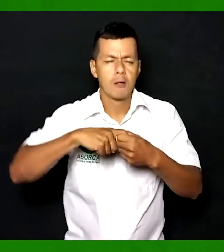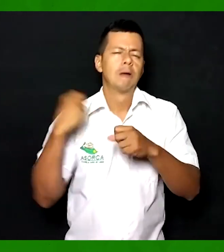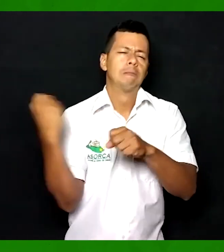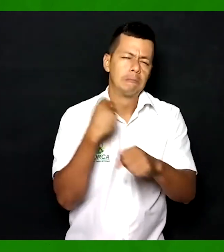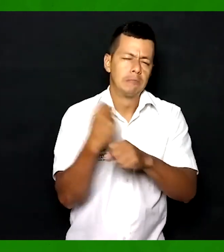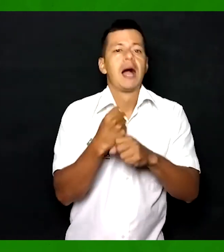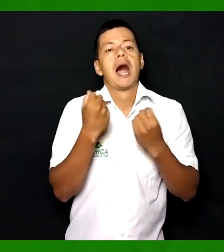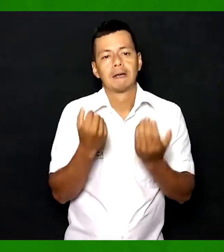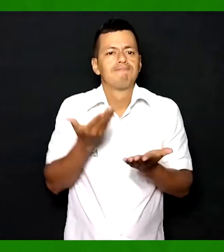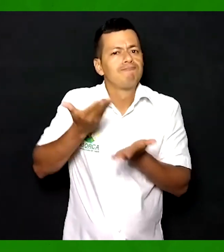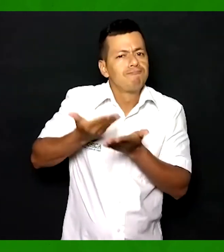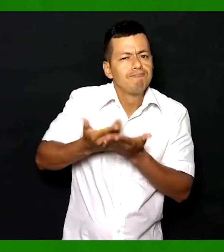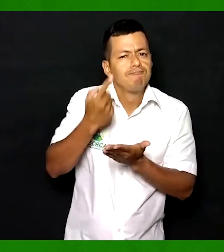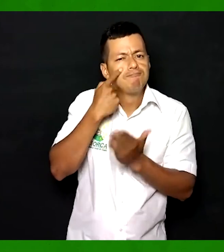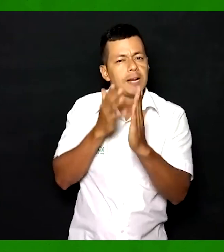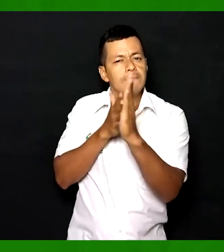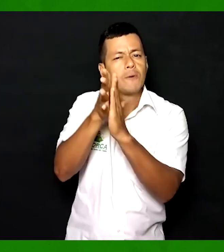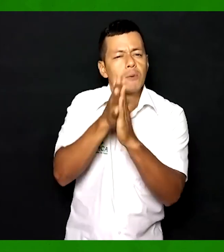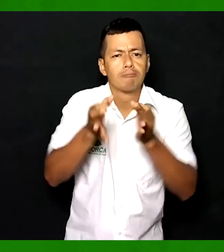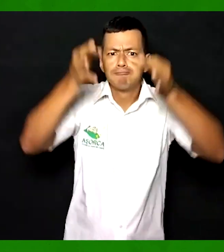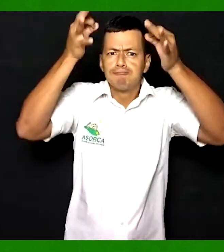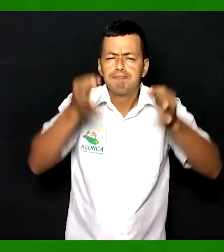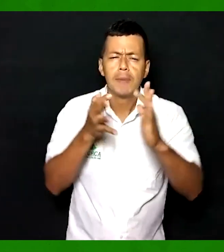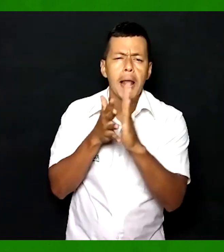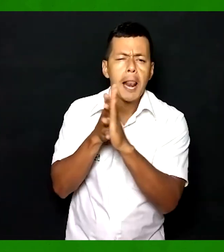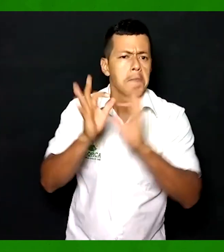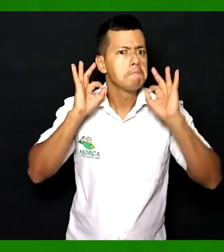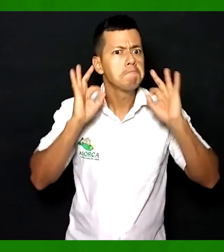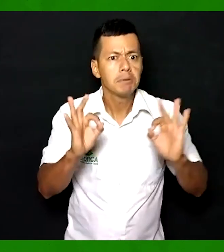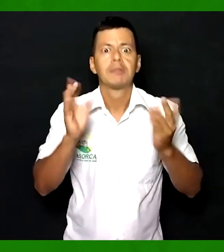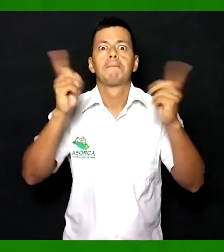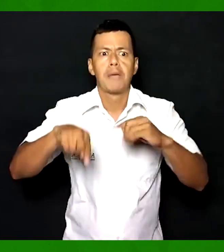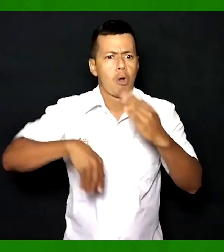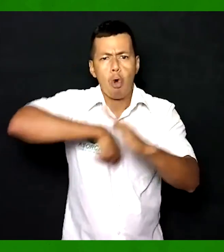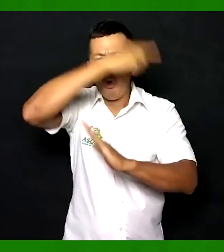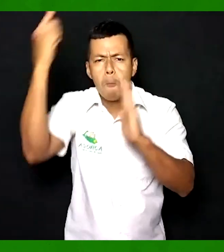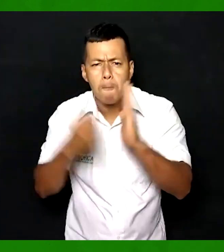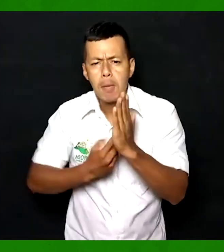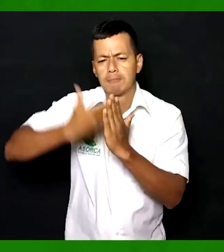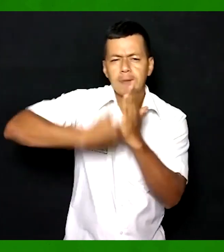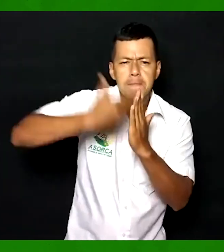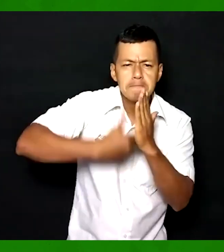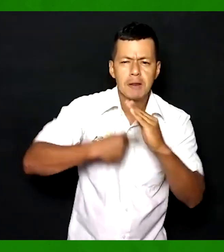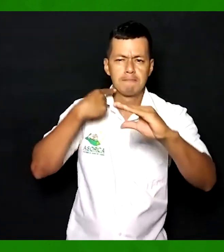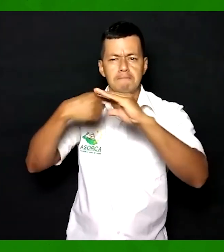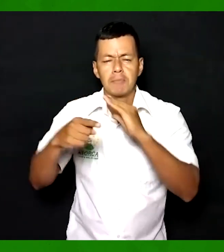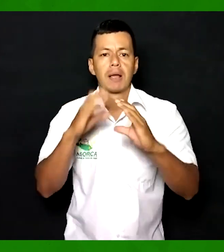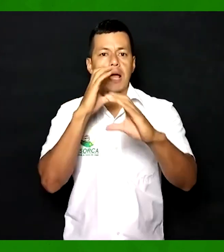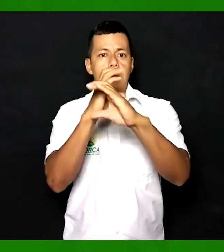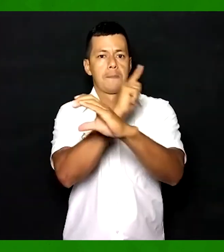para que dicha información fuera verídica y clara. Además de contar con los soportes enviados de la DIAN y Cámara